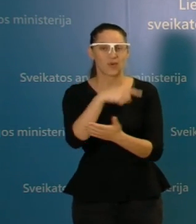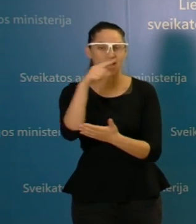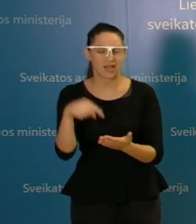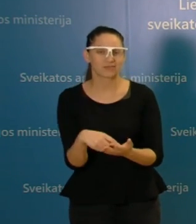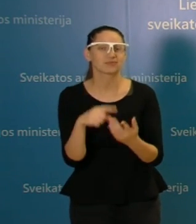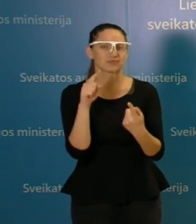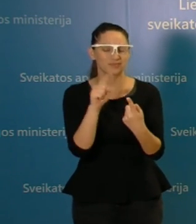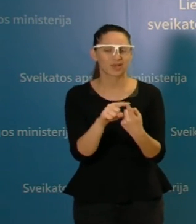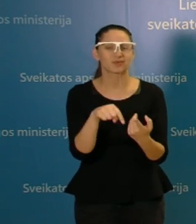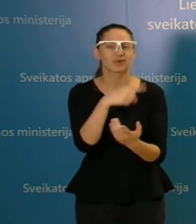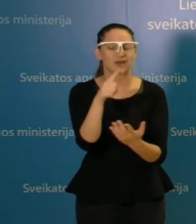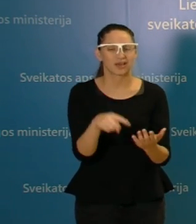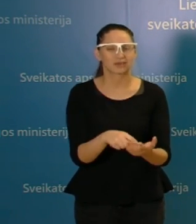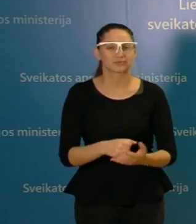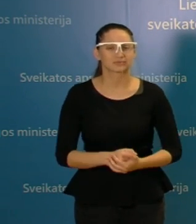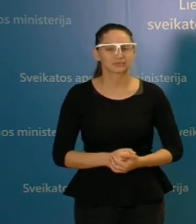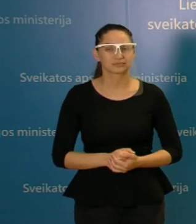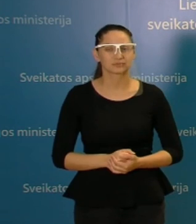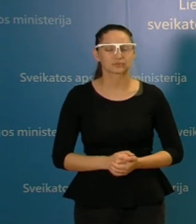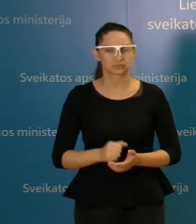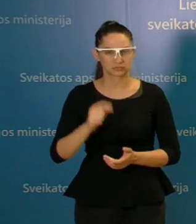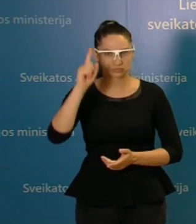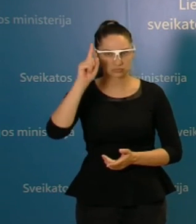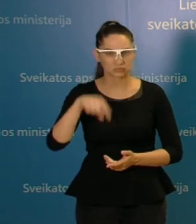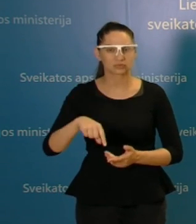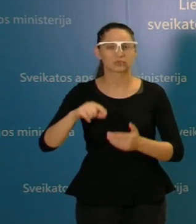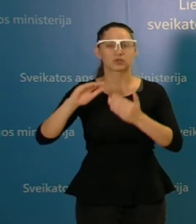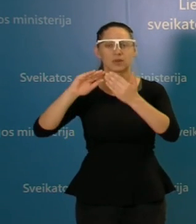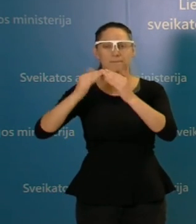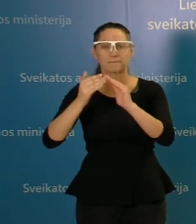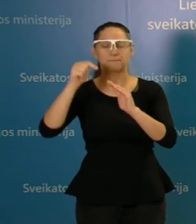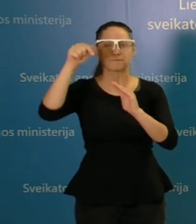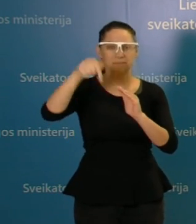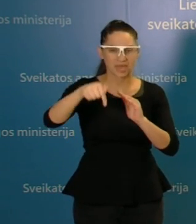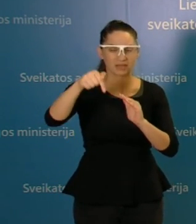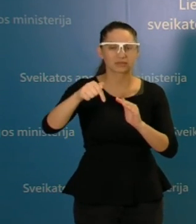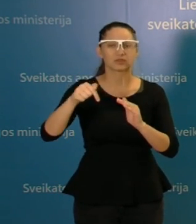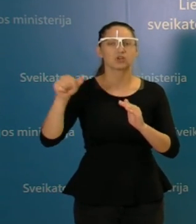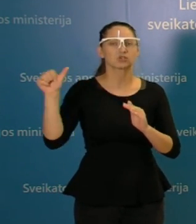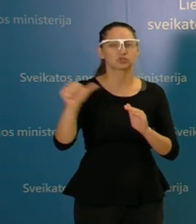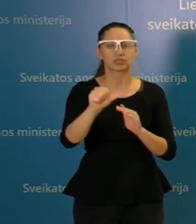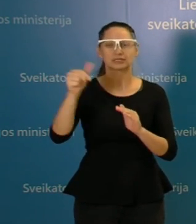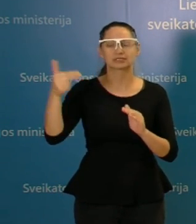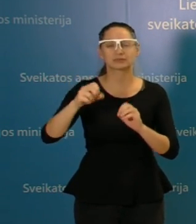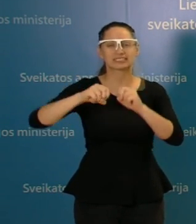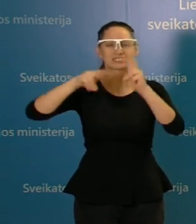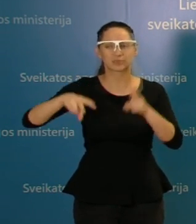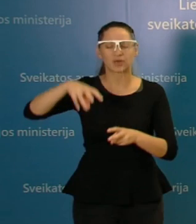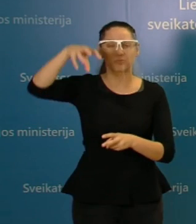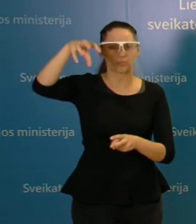norėčiau teirautis, ar žinote, kad kai kuriuose miestuose mobiliai punktai savaitgalį, ilgai tą savaitgalį ir